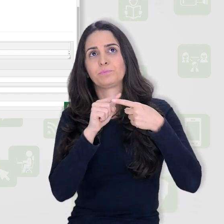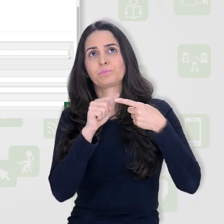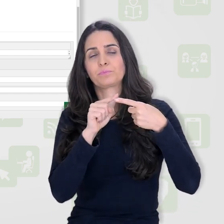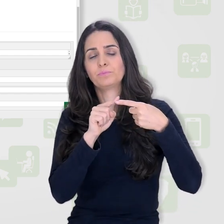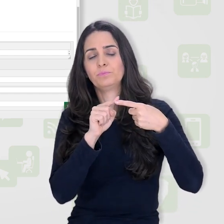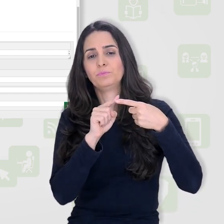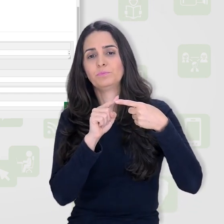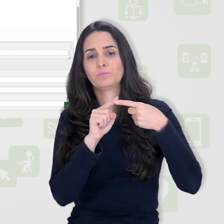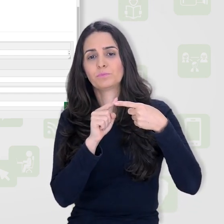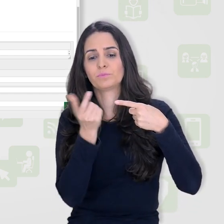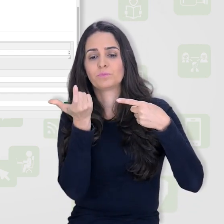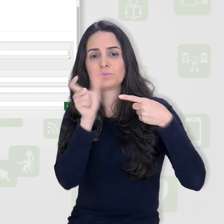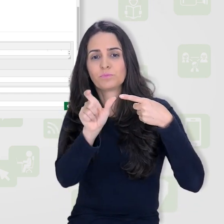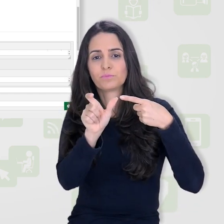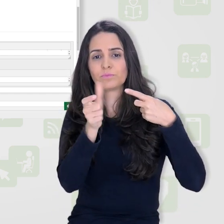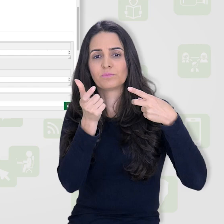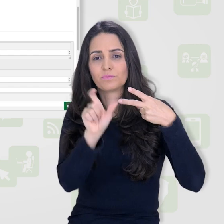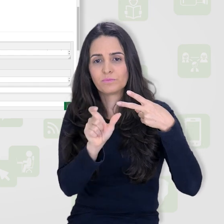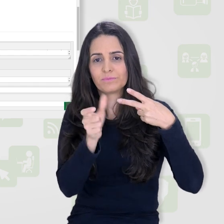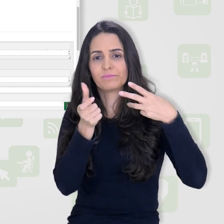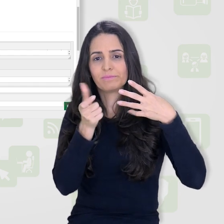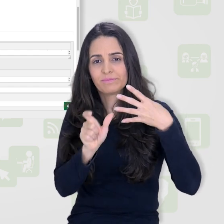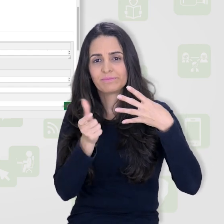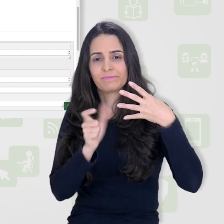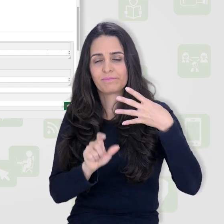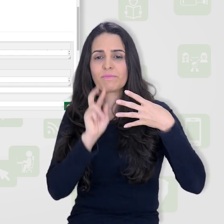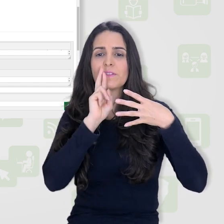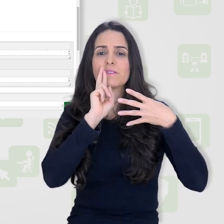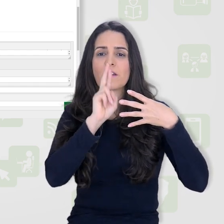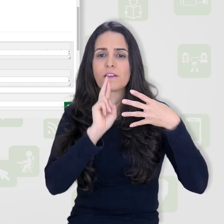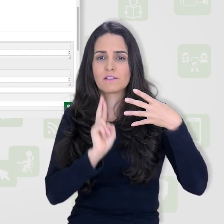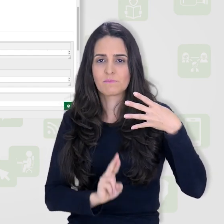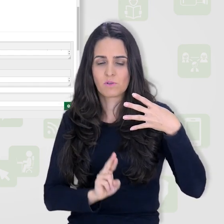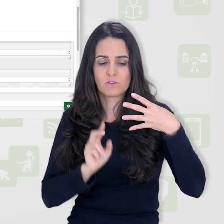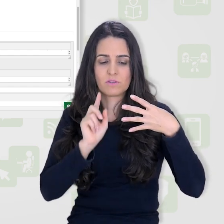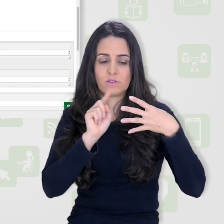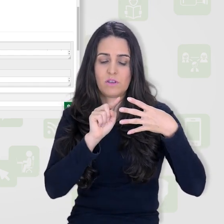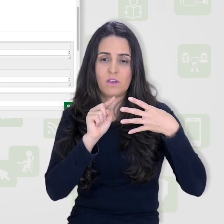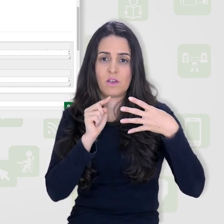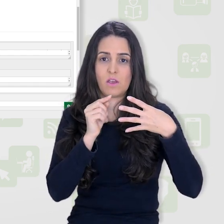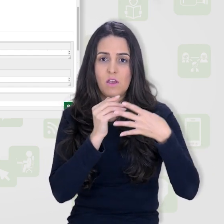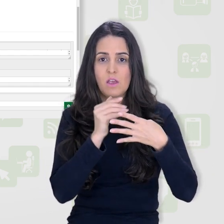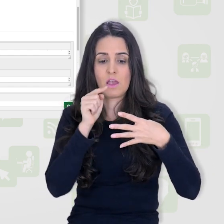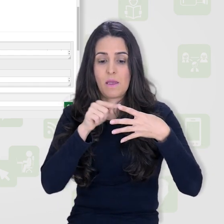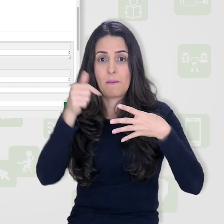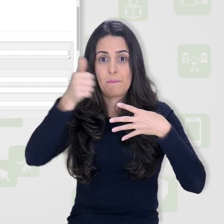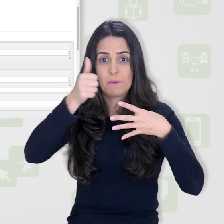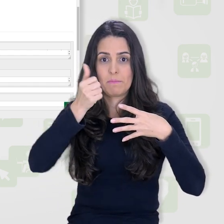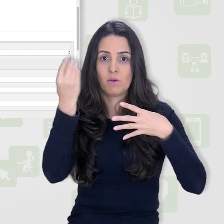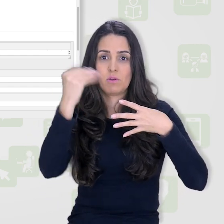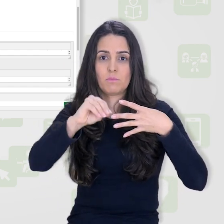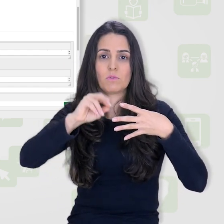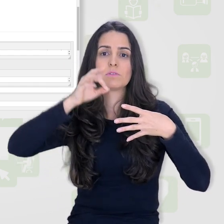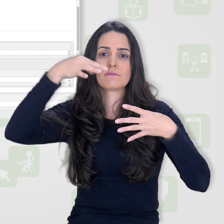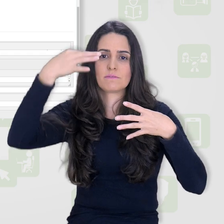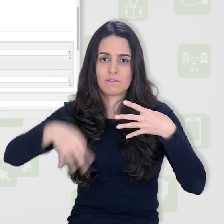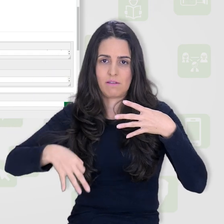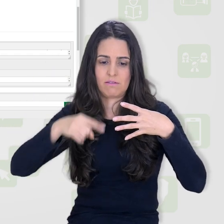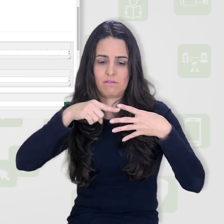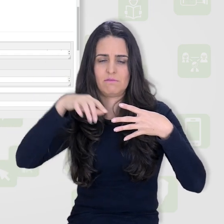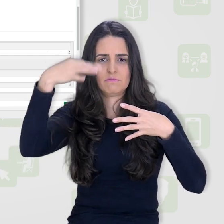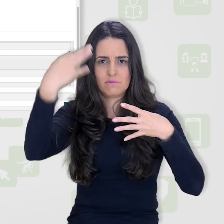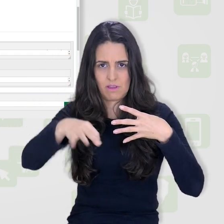pela resposta que eu vou considerar correta, porque depois ela vai misturar. Então para essa